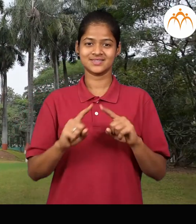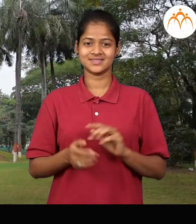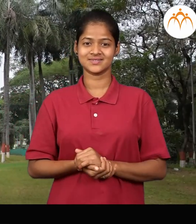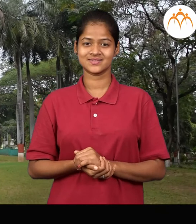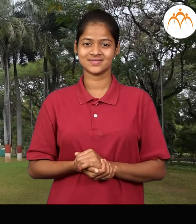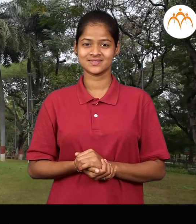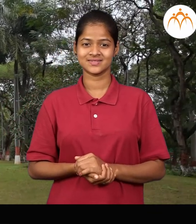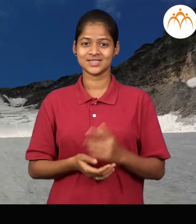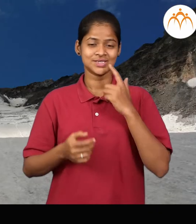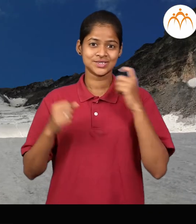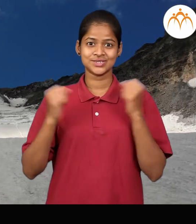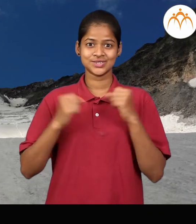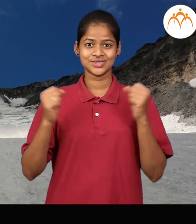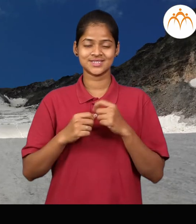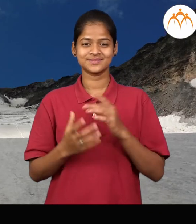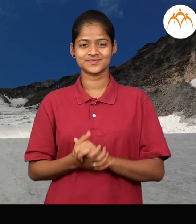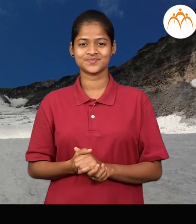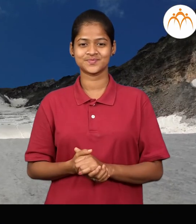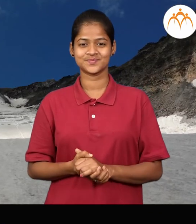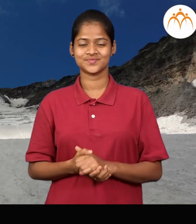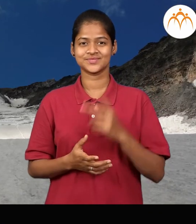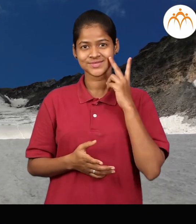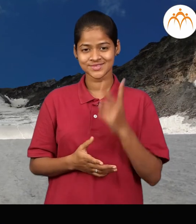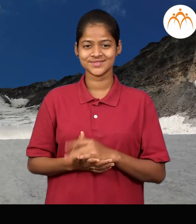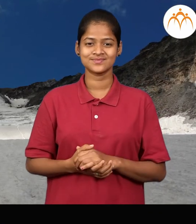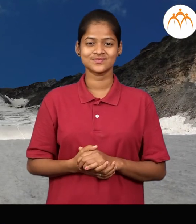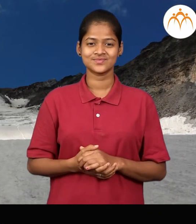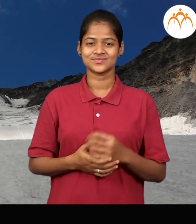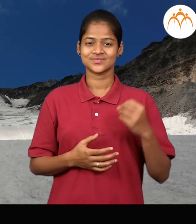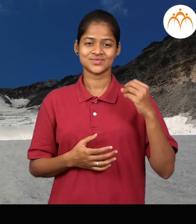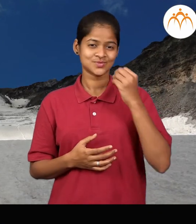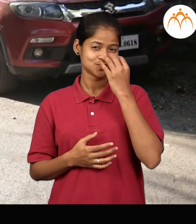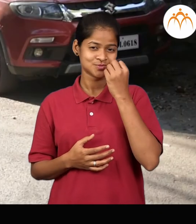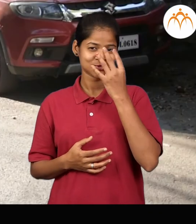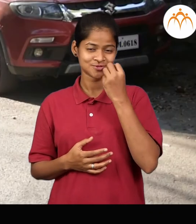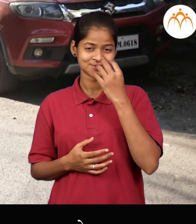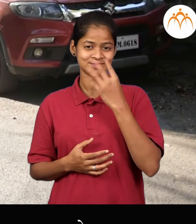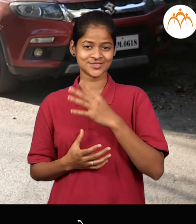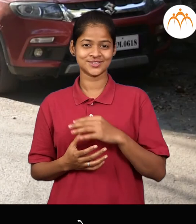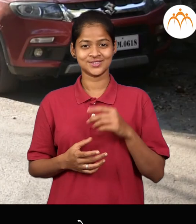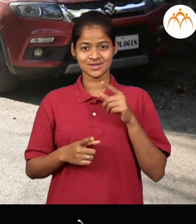बाग पहा, बरफाल प्रदेश, हा, बरफाल प्रदेश पहा, उन्हुलजाडान सठी,